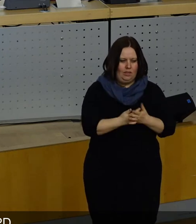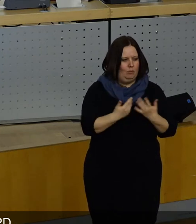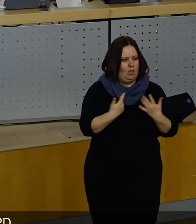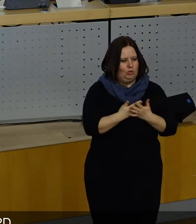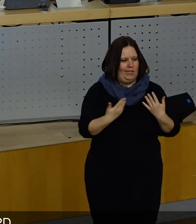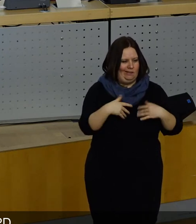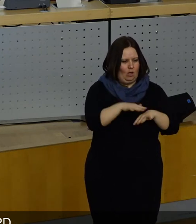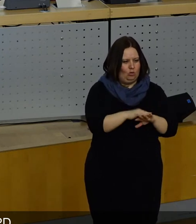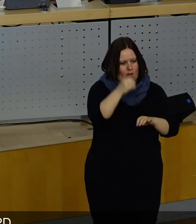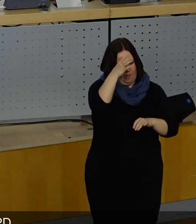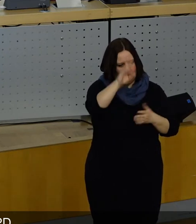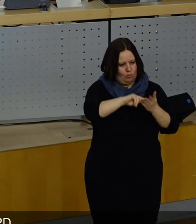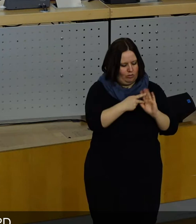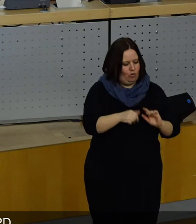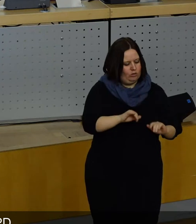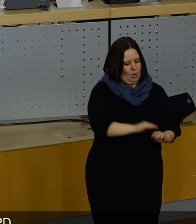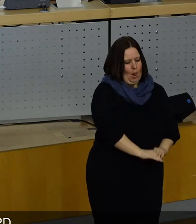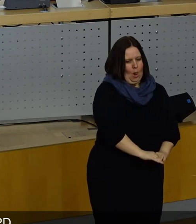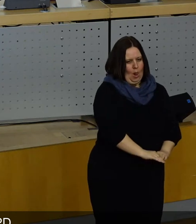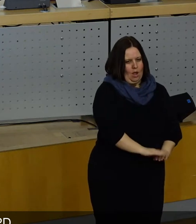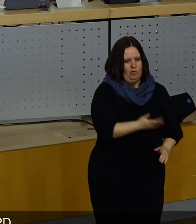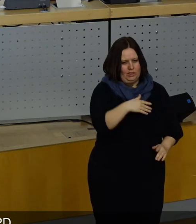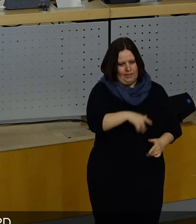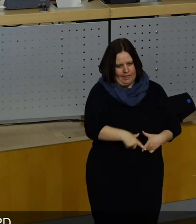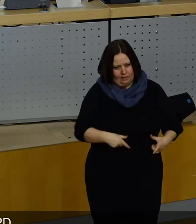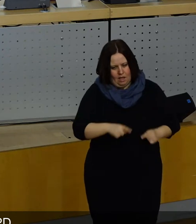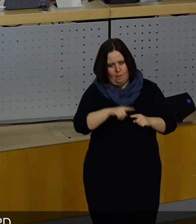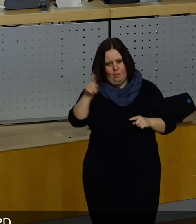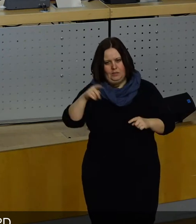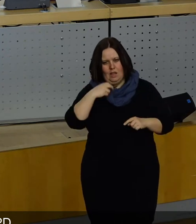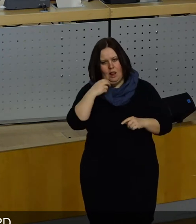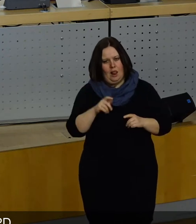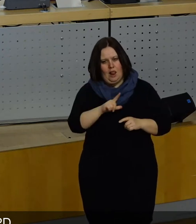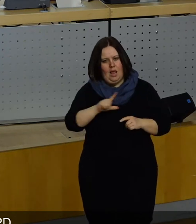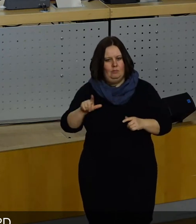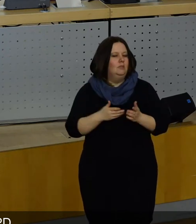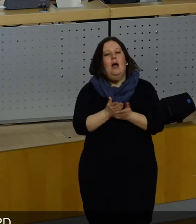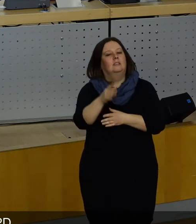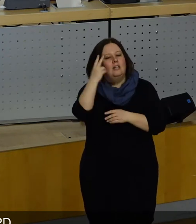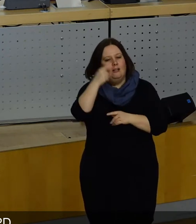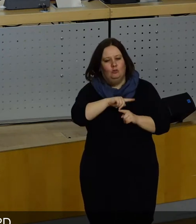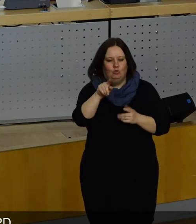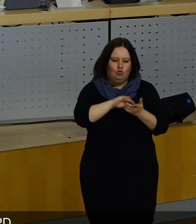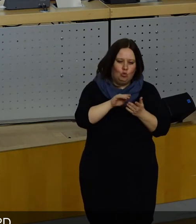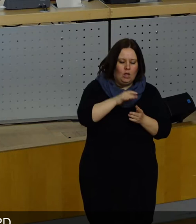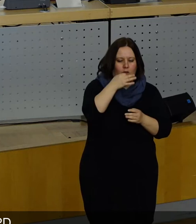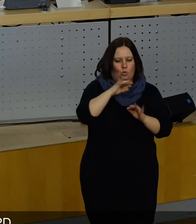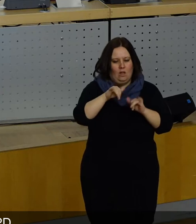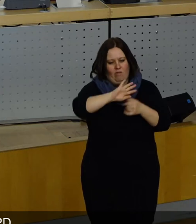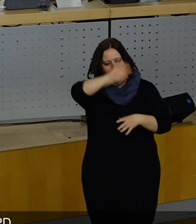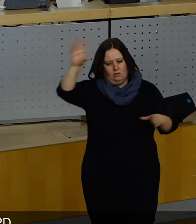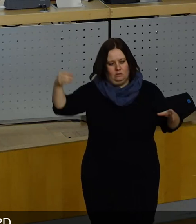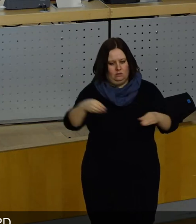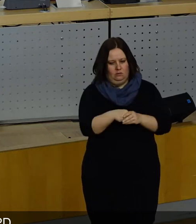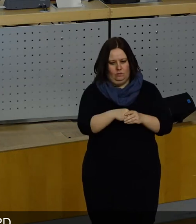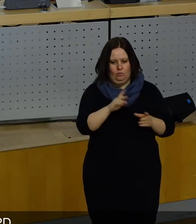Bildungsplanung gehören, von der frühkindlichen Bildung, von der Kita bis zum lebenslangen Lernen, über die Schulen, über die Jugendhilfe in einem